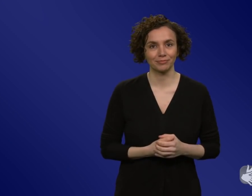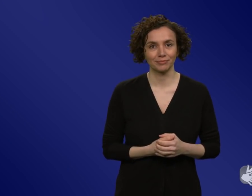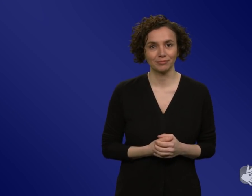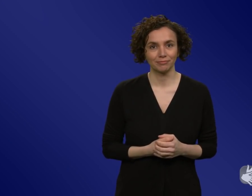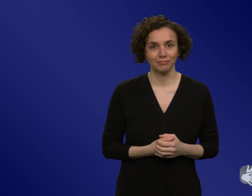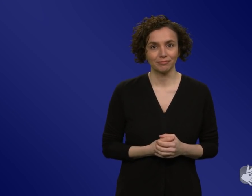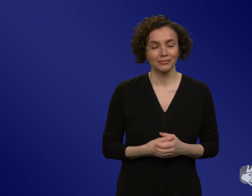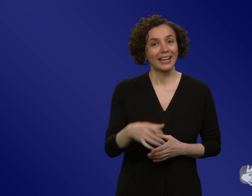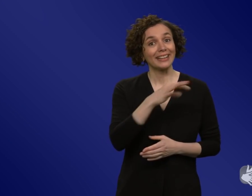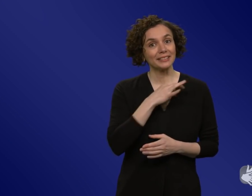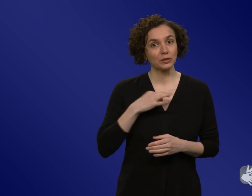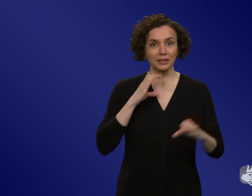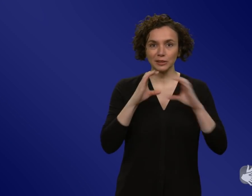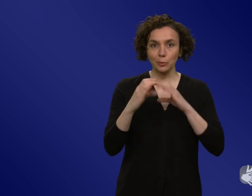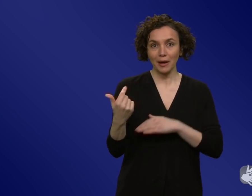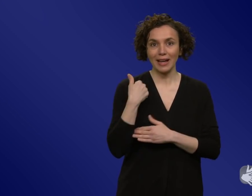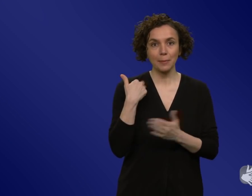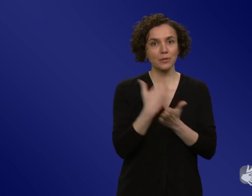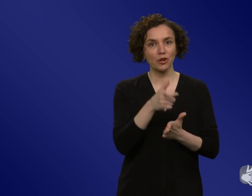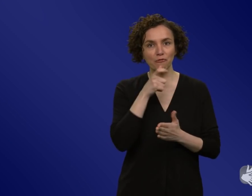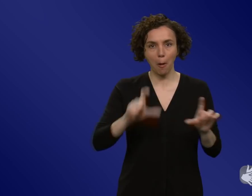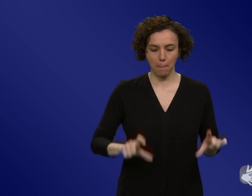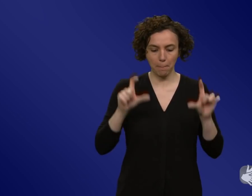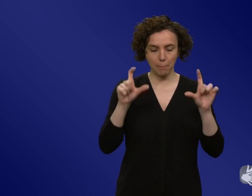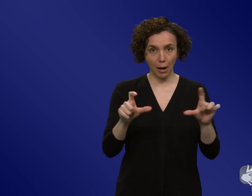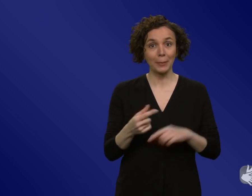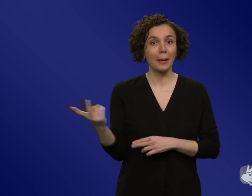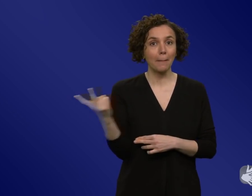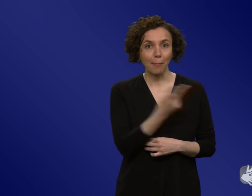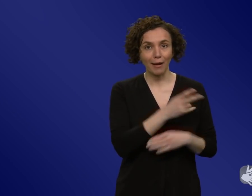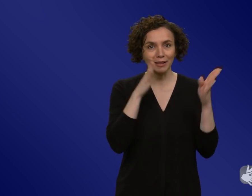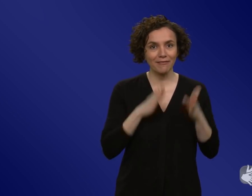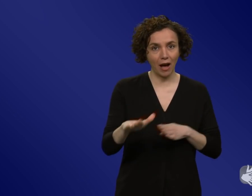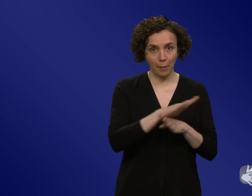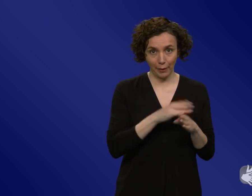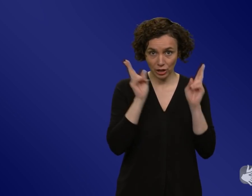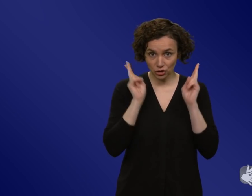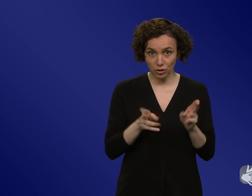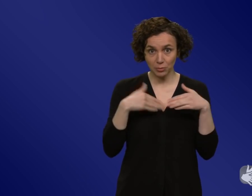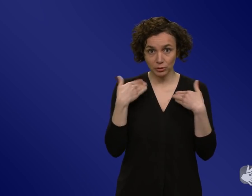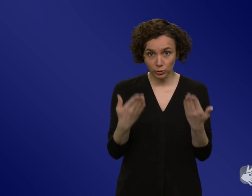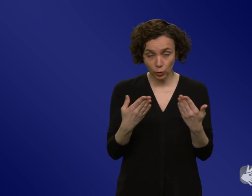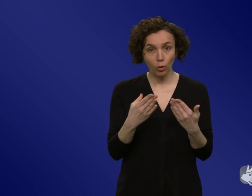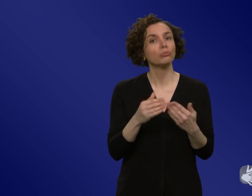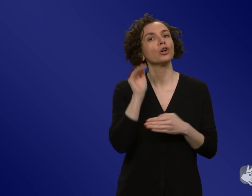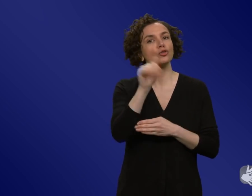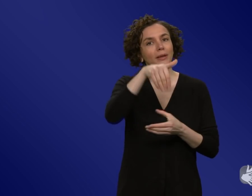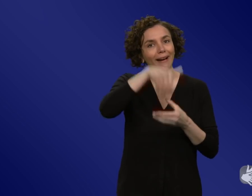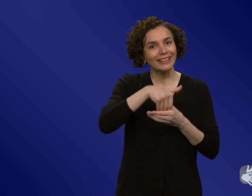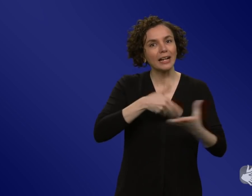Gesundheitskommunikation ist jetzt eben schon als Stichwort gefallen, als Ihr beider Fachbereich. Bevor wir auf der Sachebene in das Thema einsteigen, brauchen wir vielleicht ein bisschen